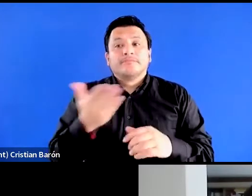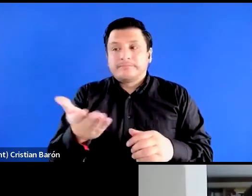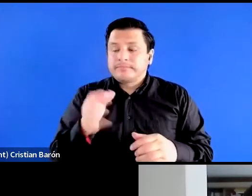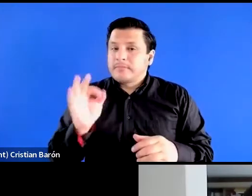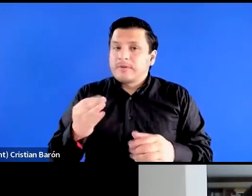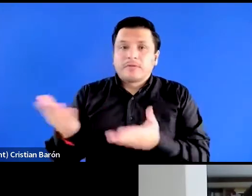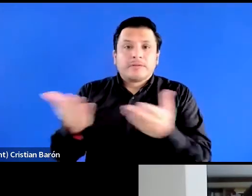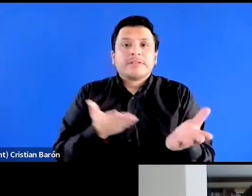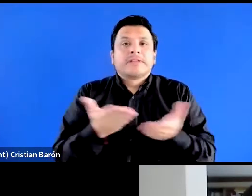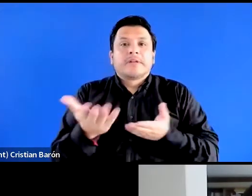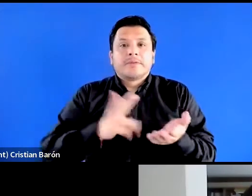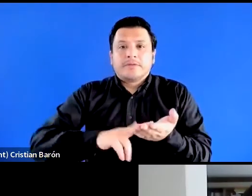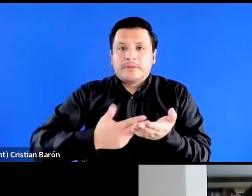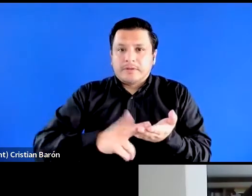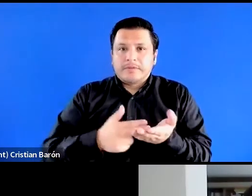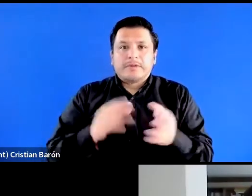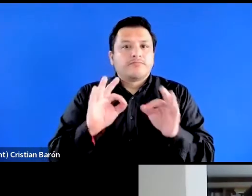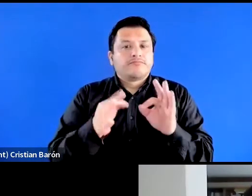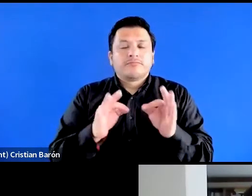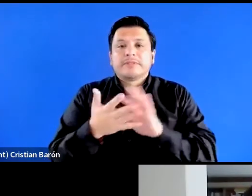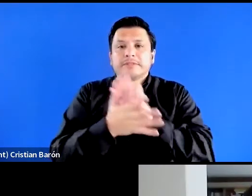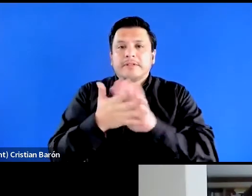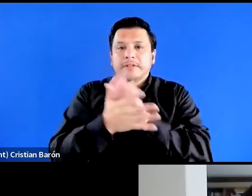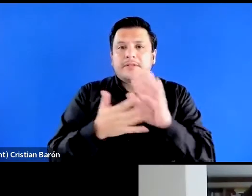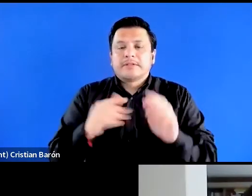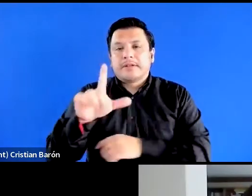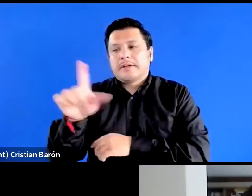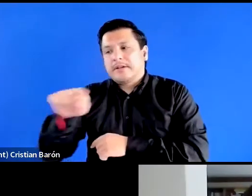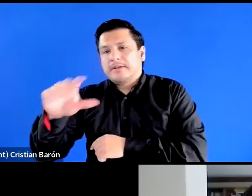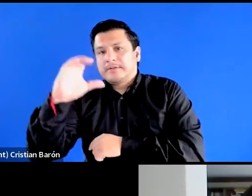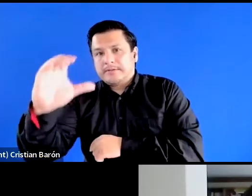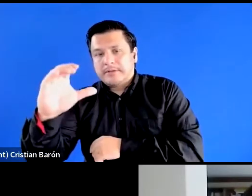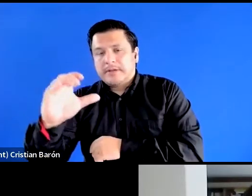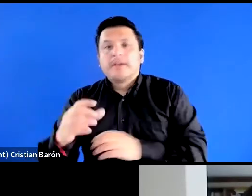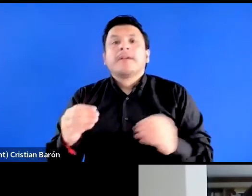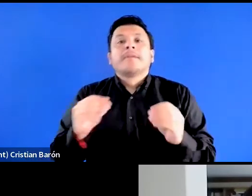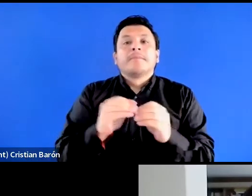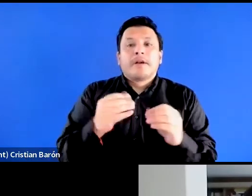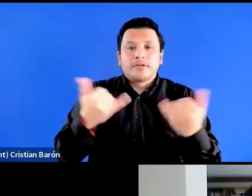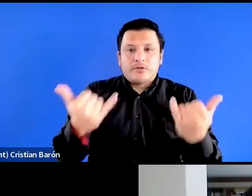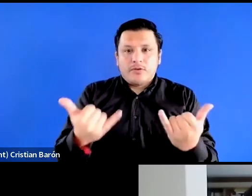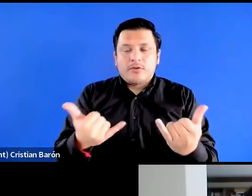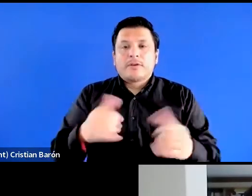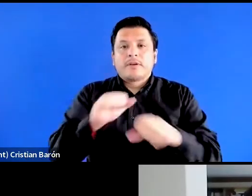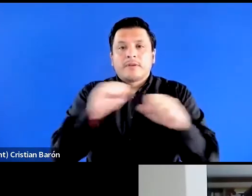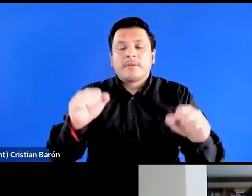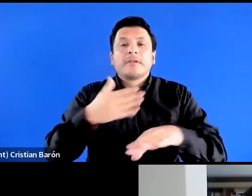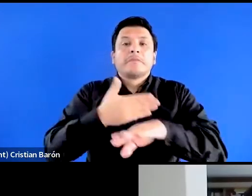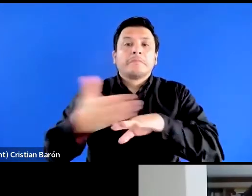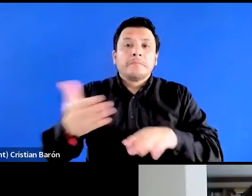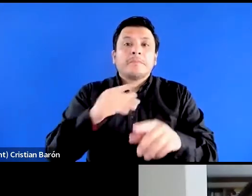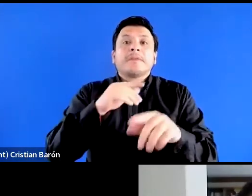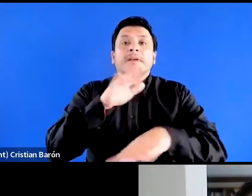interpretación en lengua de señas colombiana de este evento y también del evento de la tarde